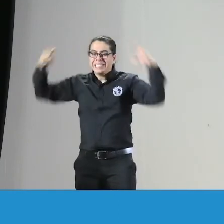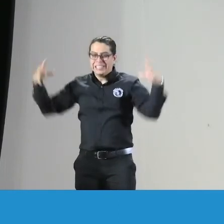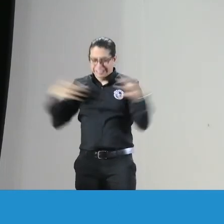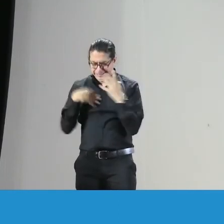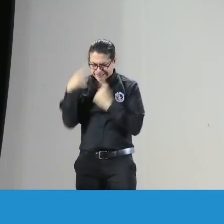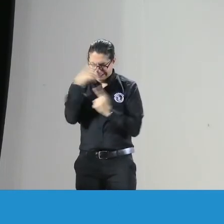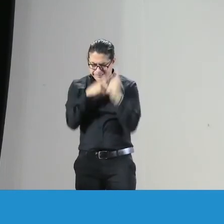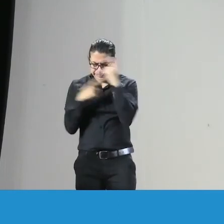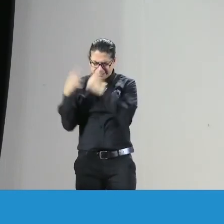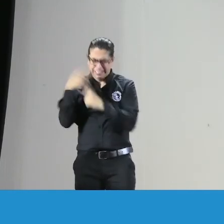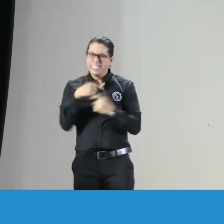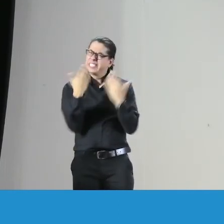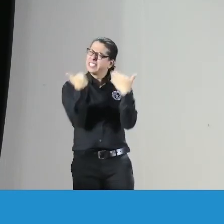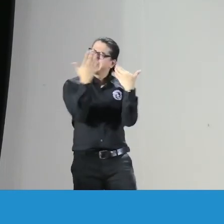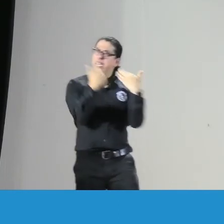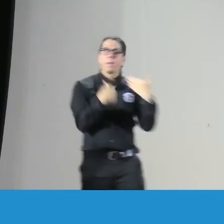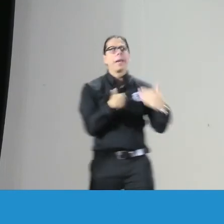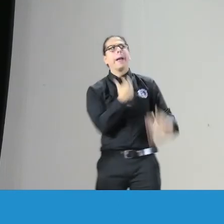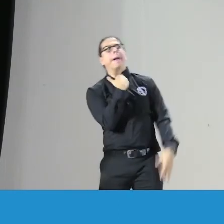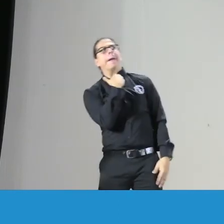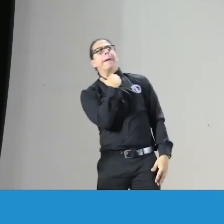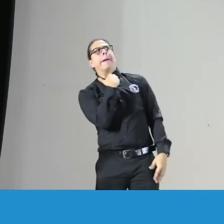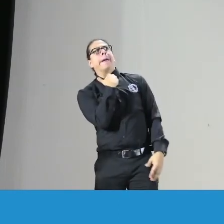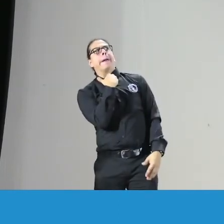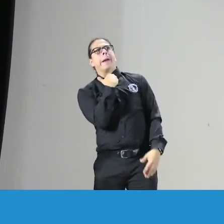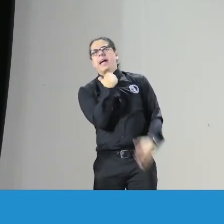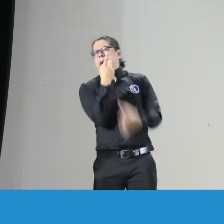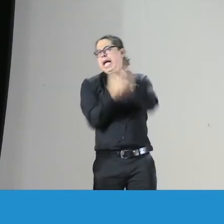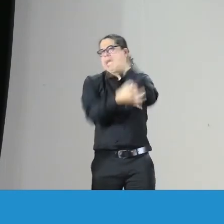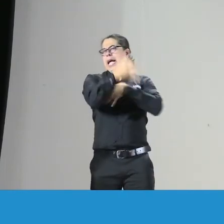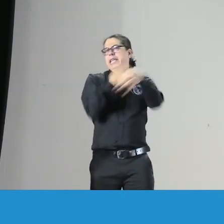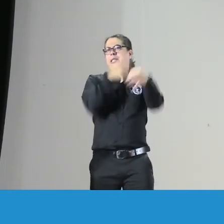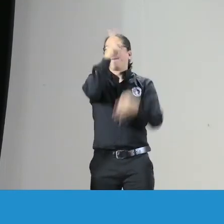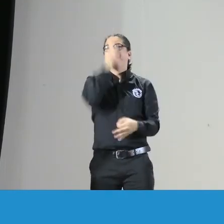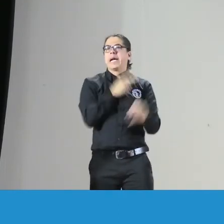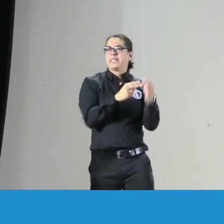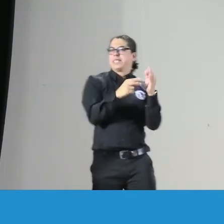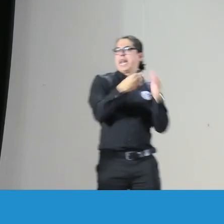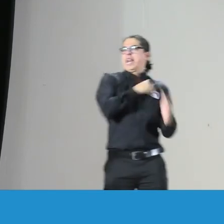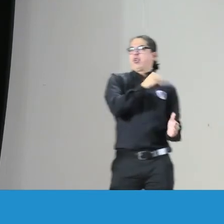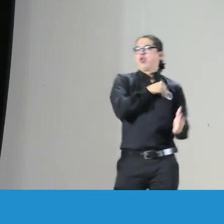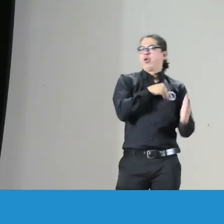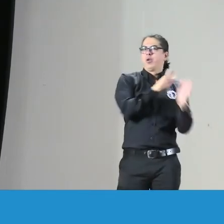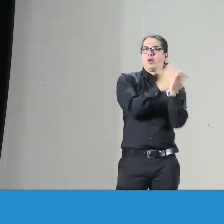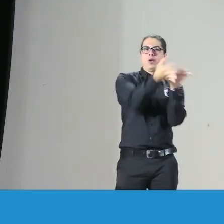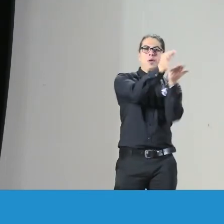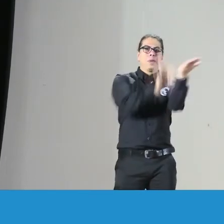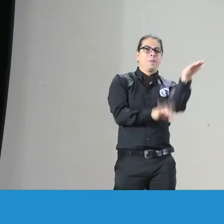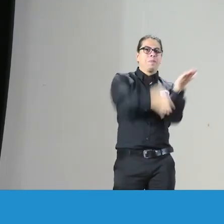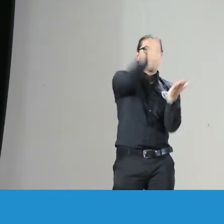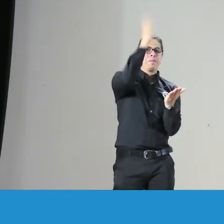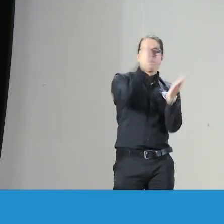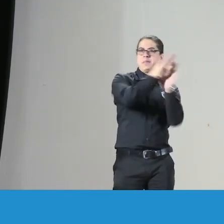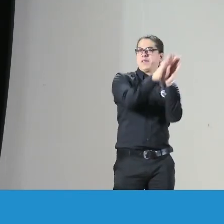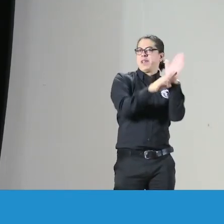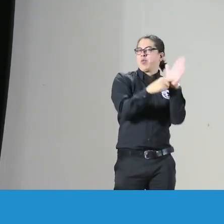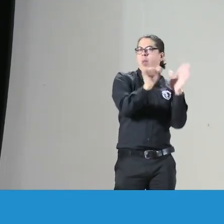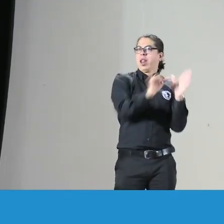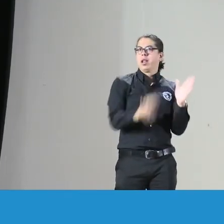comunidad sorda en las universidades y entonces se vería parecería como como